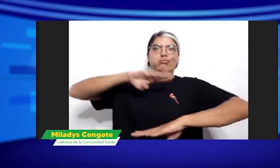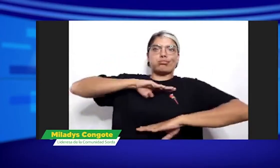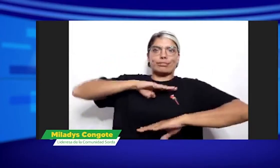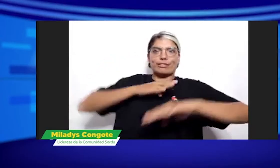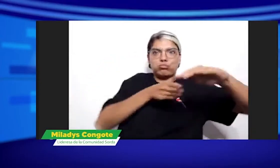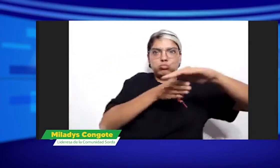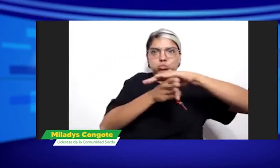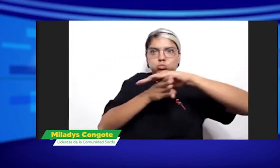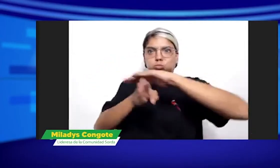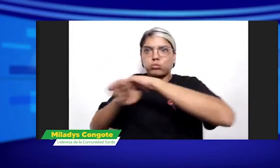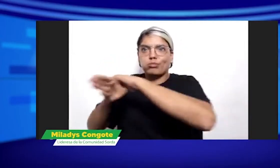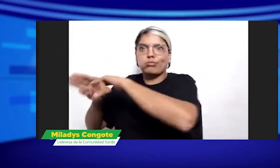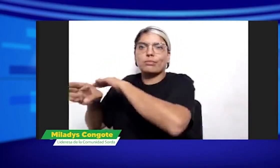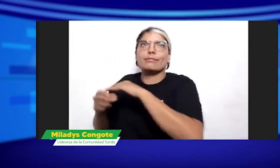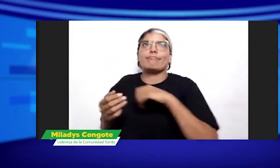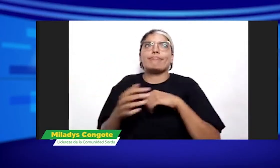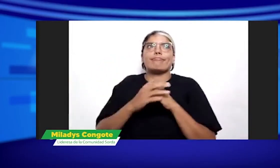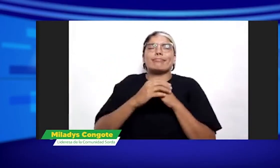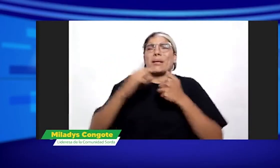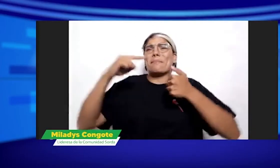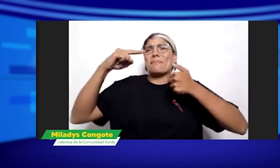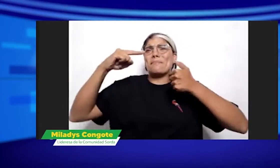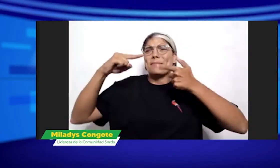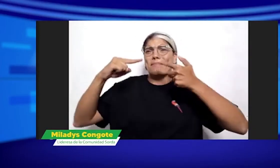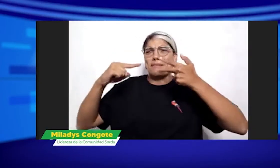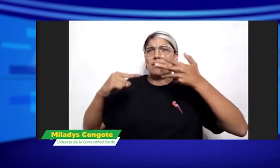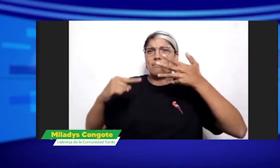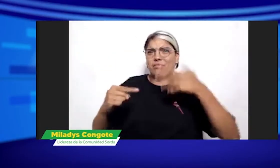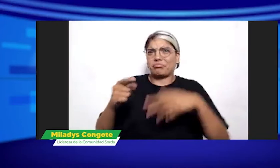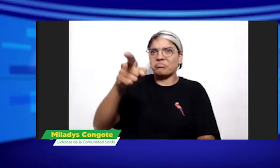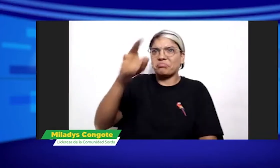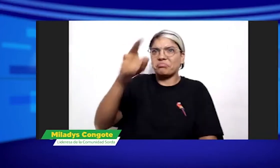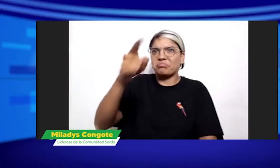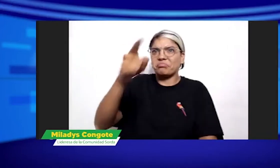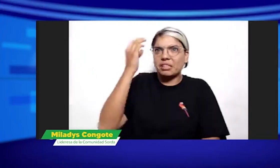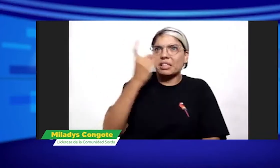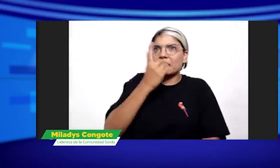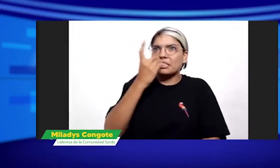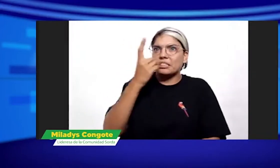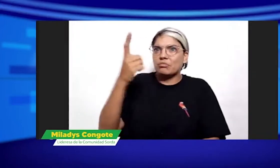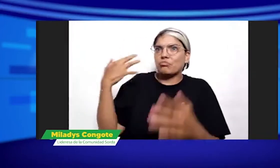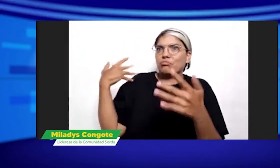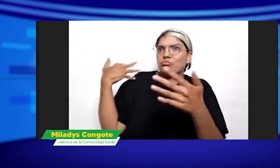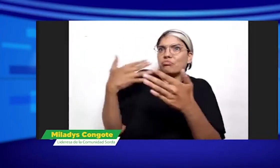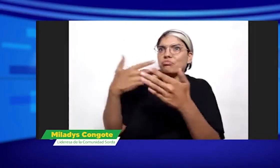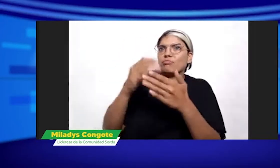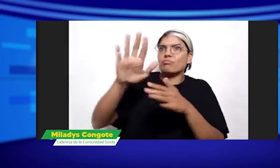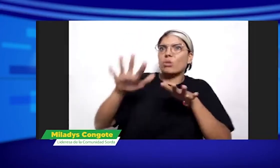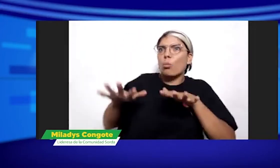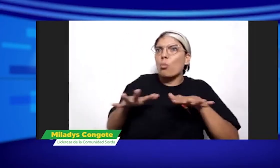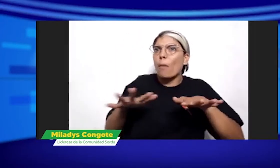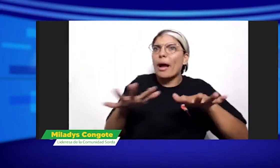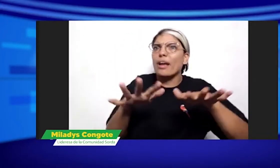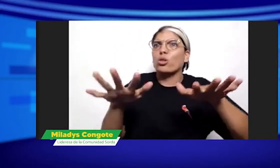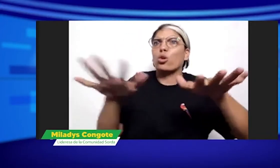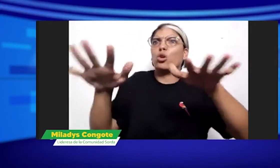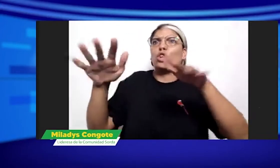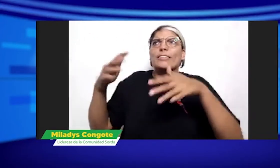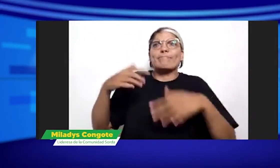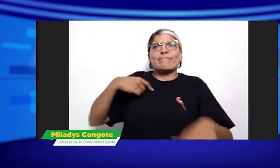está en un estatus similar a la lengua hispanohablante, el español, y que puede acceder